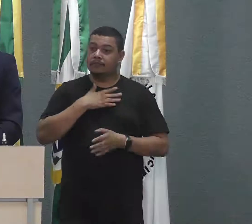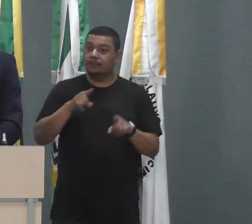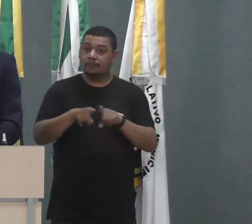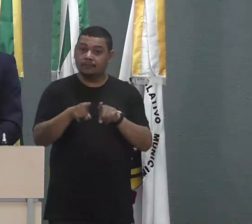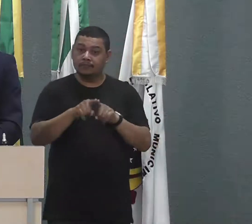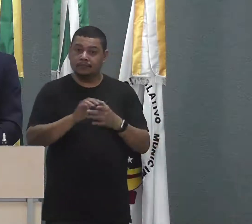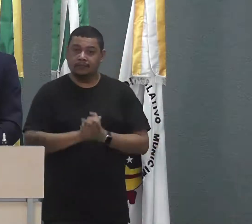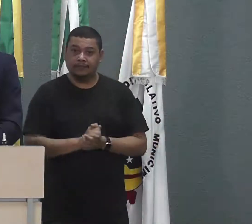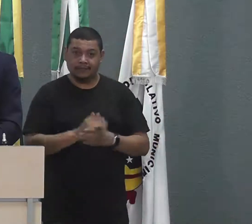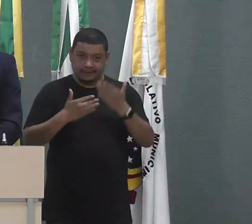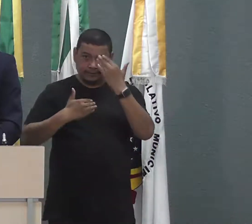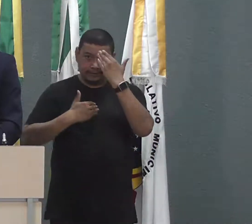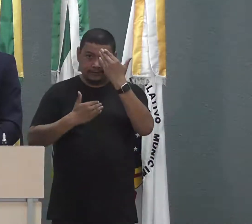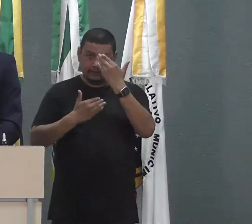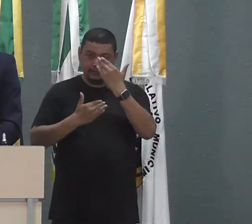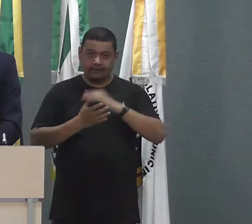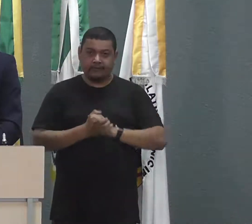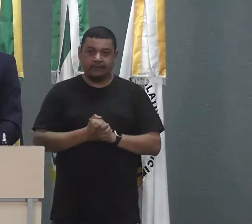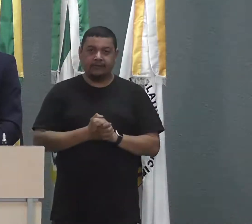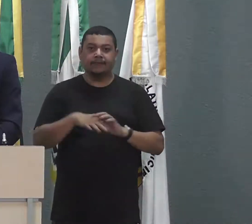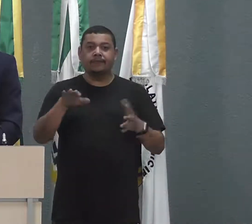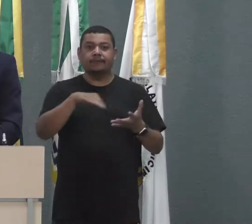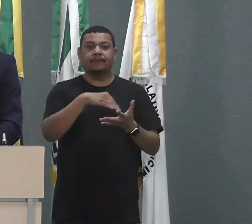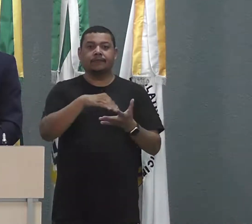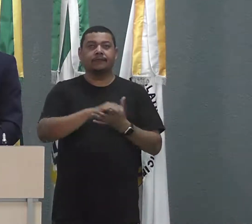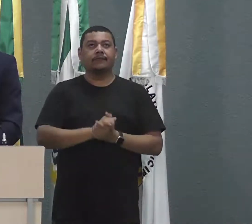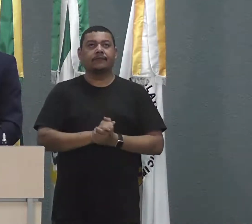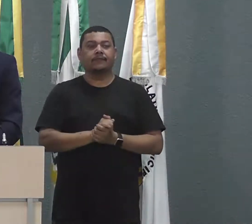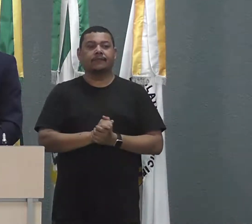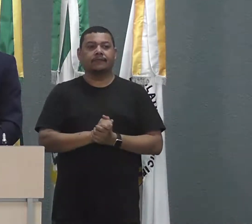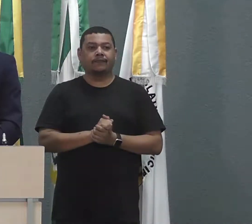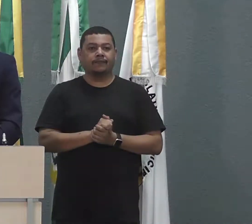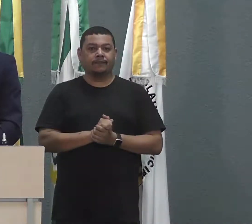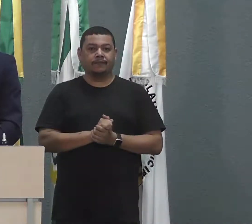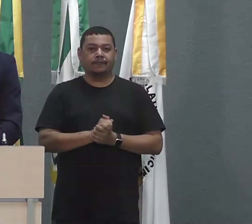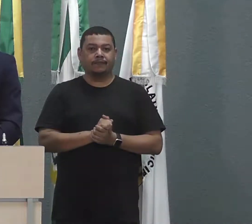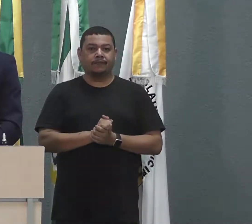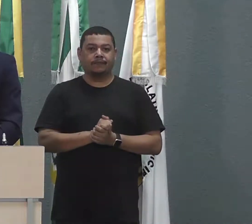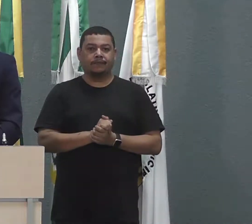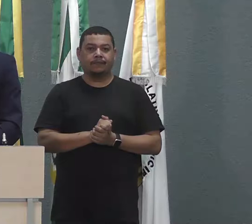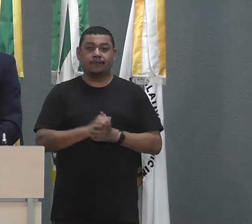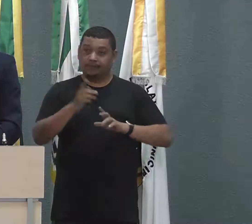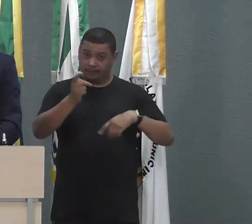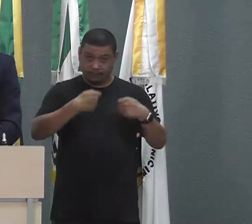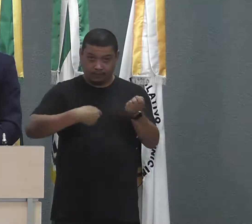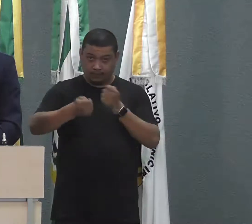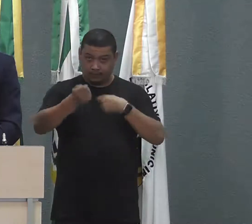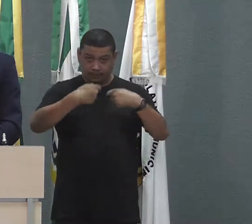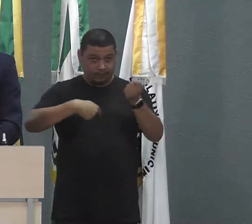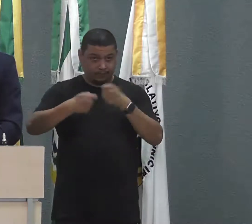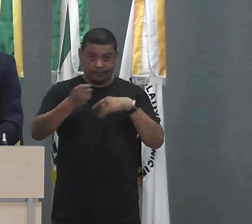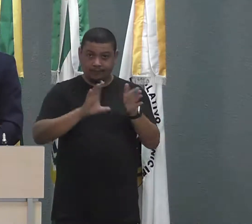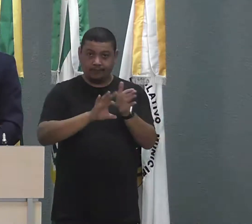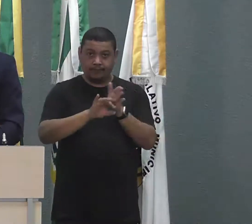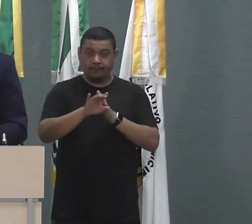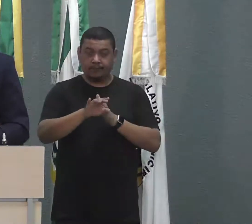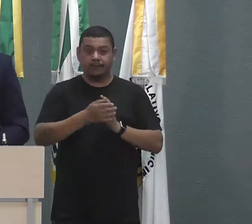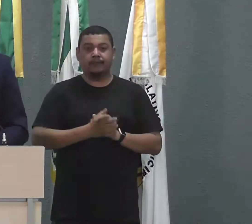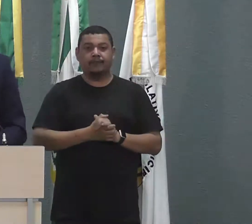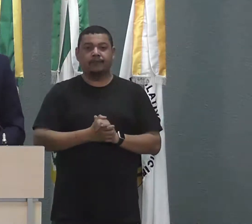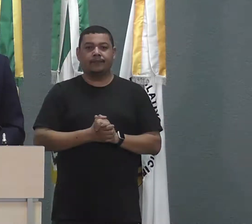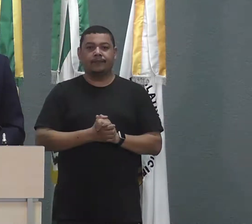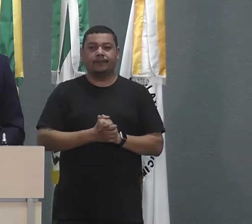agradecer à secretaria de administração da prefeitura de Cacoal, em nome do senhor Otto,